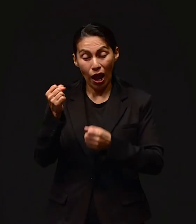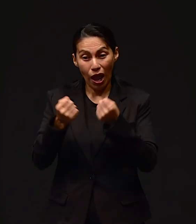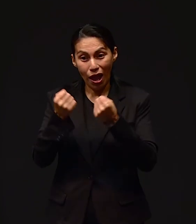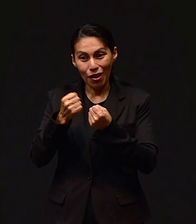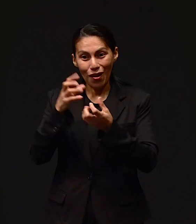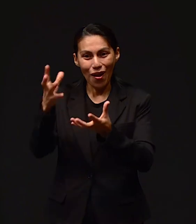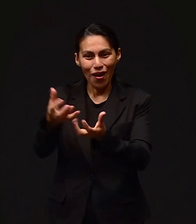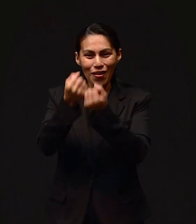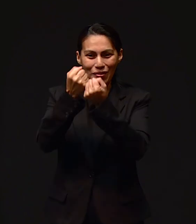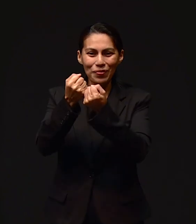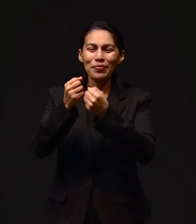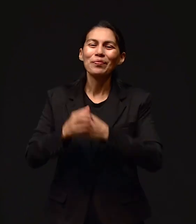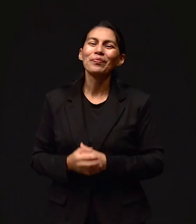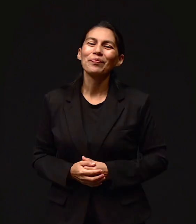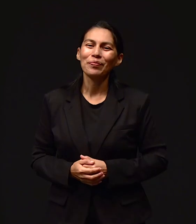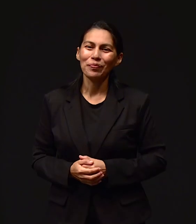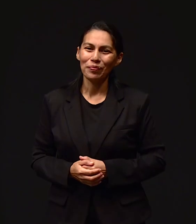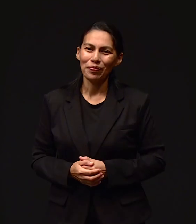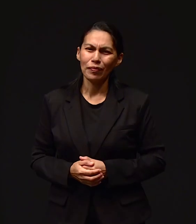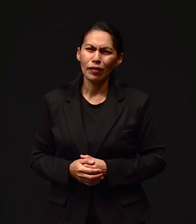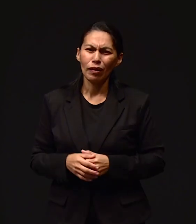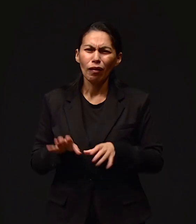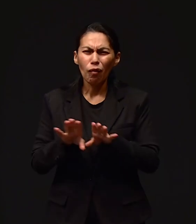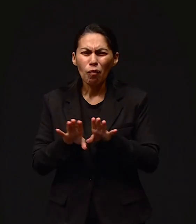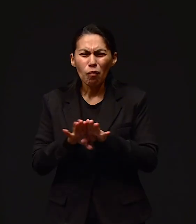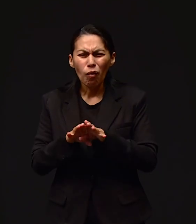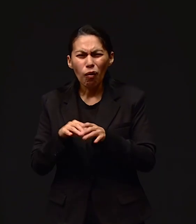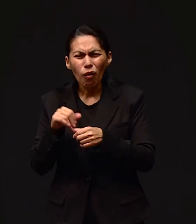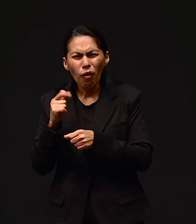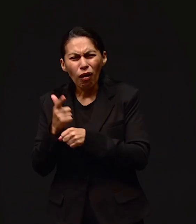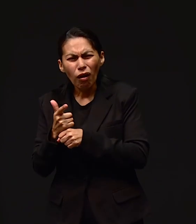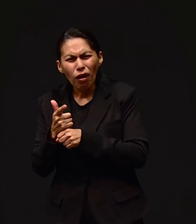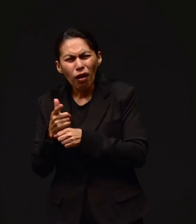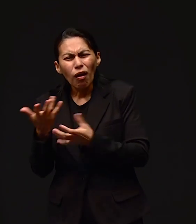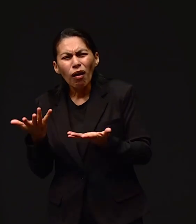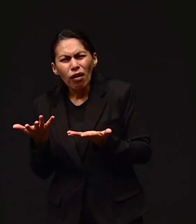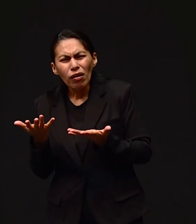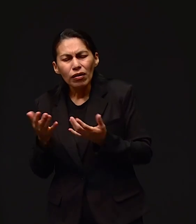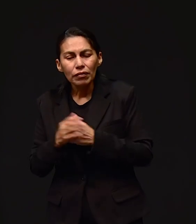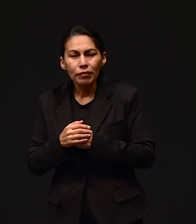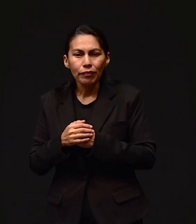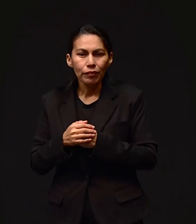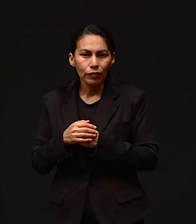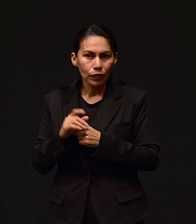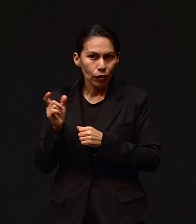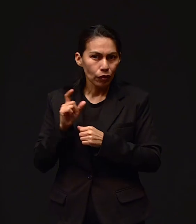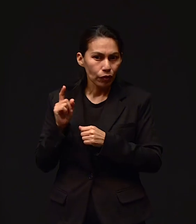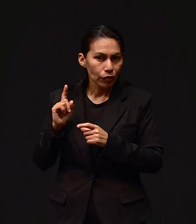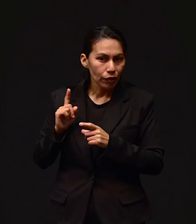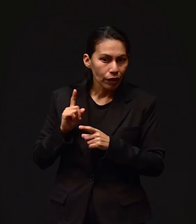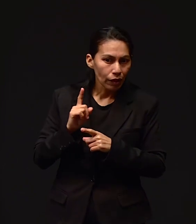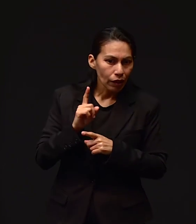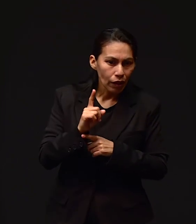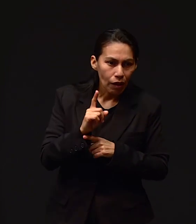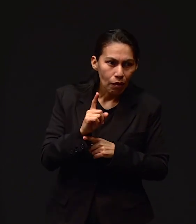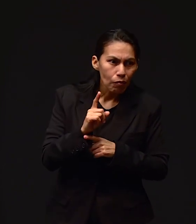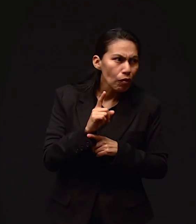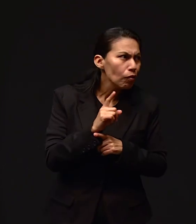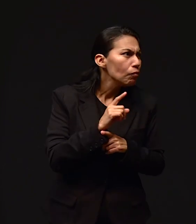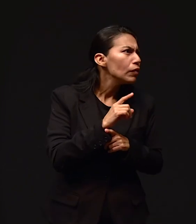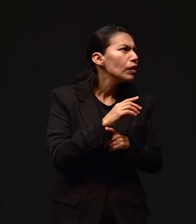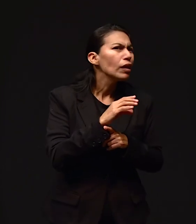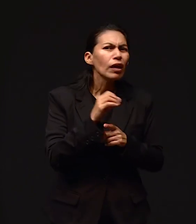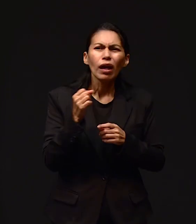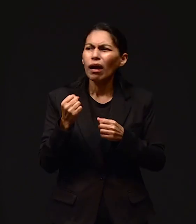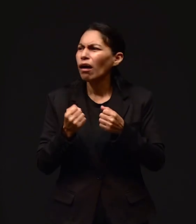rescatar nuestro carro. ¿Y cómo lo encontró? Entonces, cuando íbamos llegando, pastor, yo iba, ¿y dónde estará